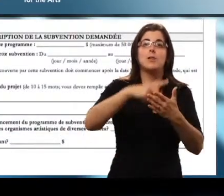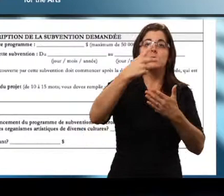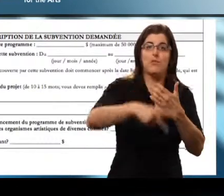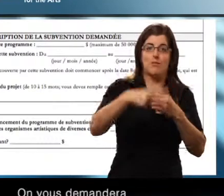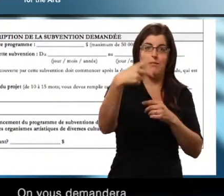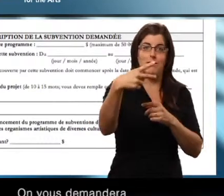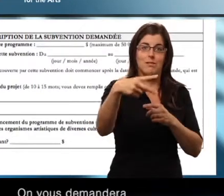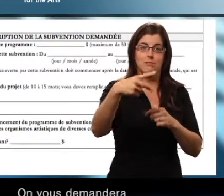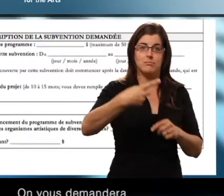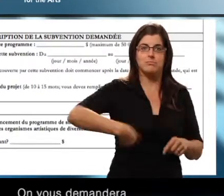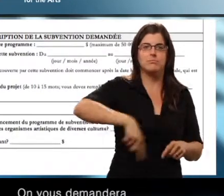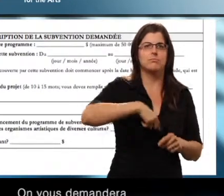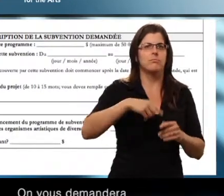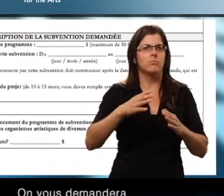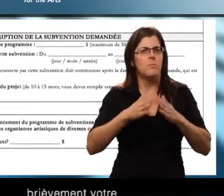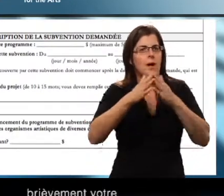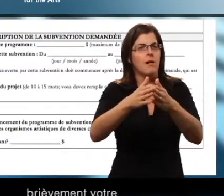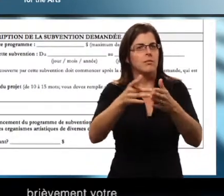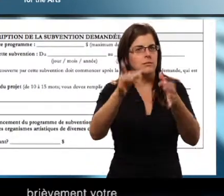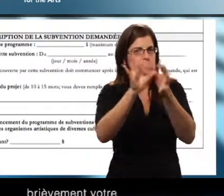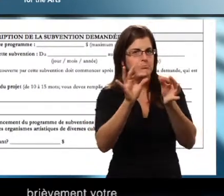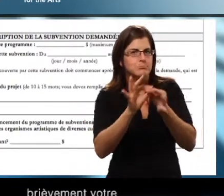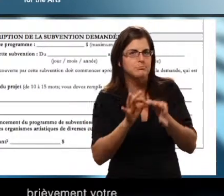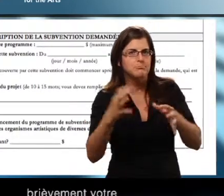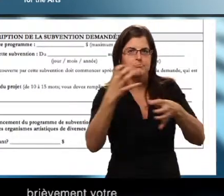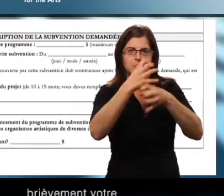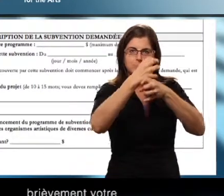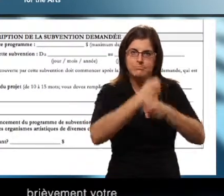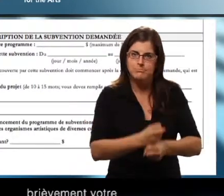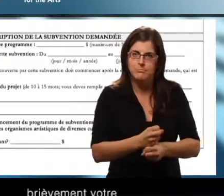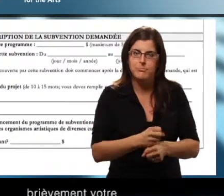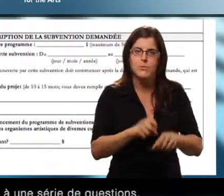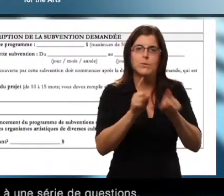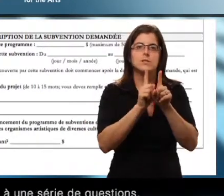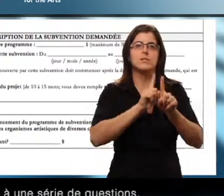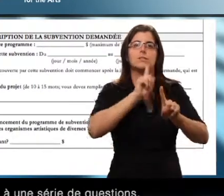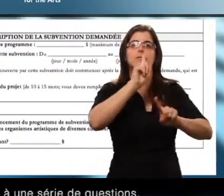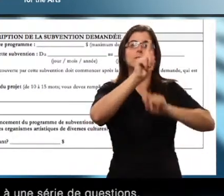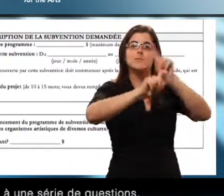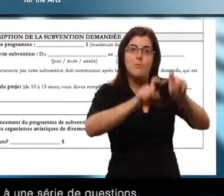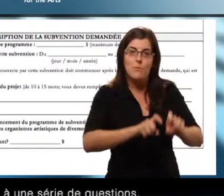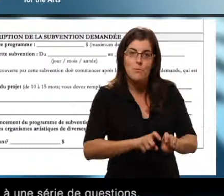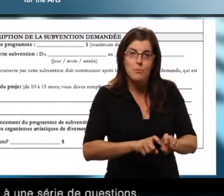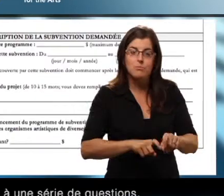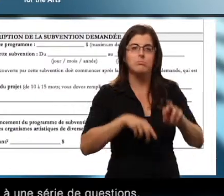On vous demandera ensuite de décrire brièvement votre projet et de répondre à une série de questions, notamment…